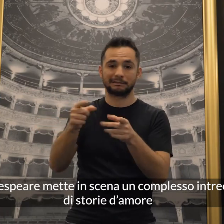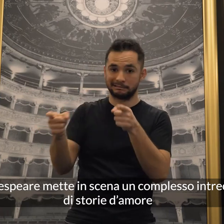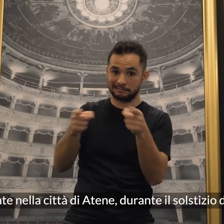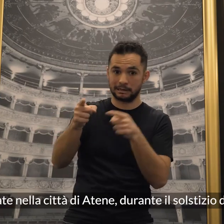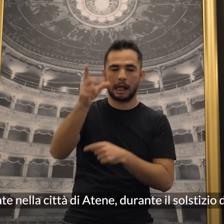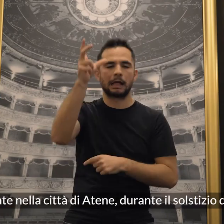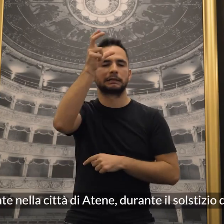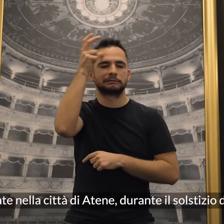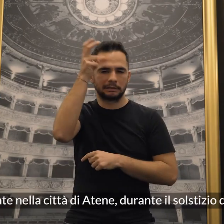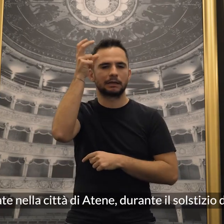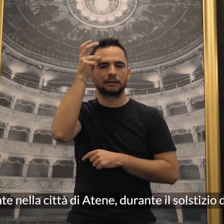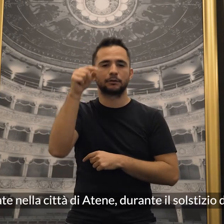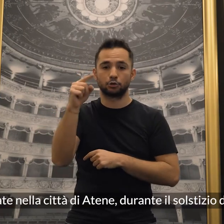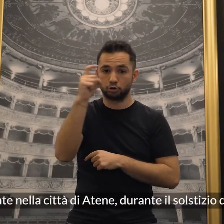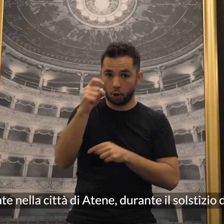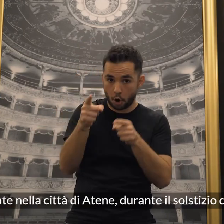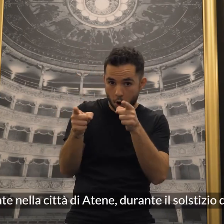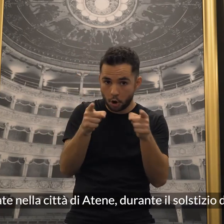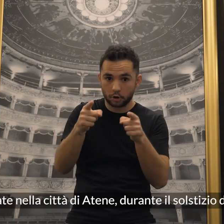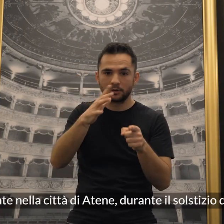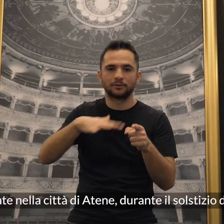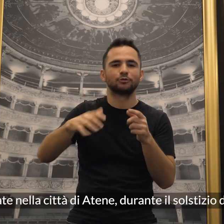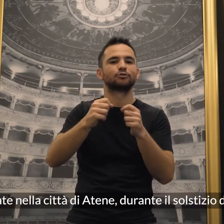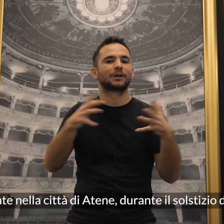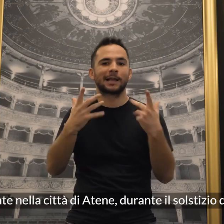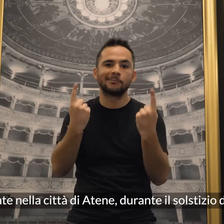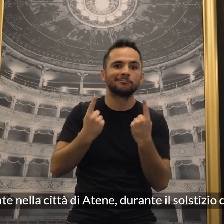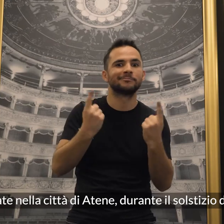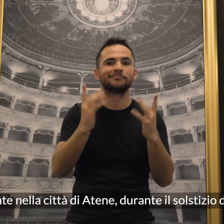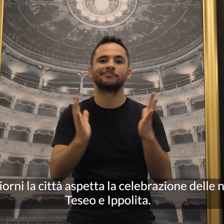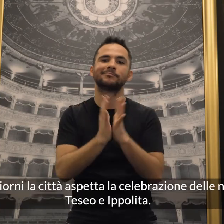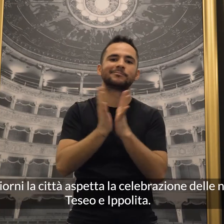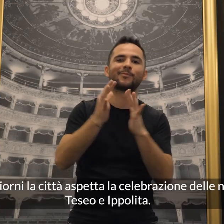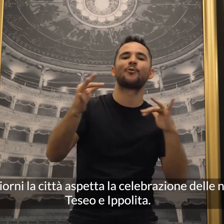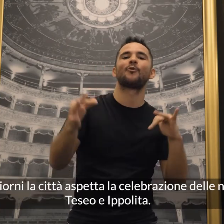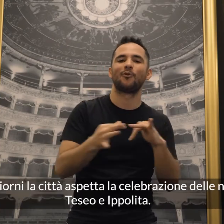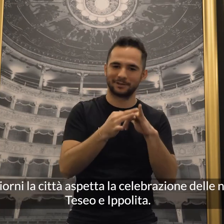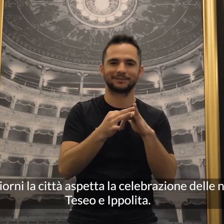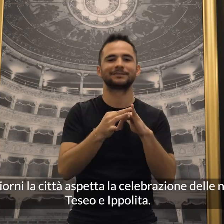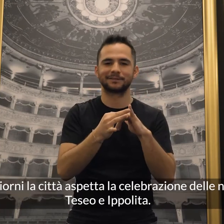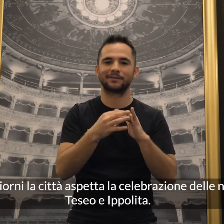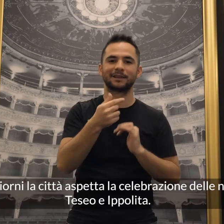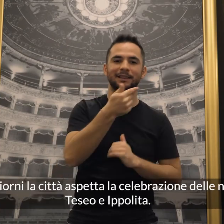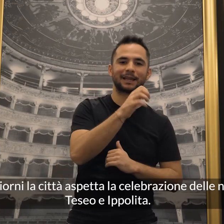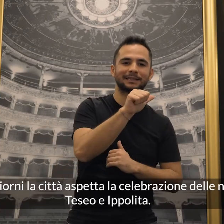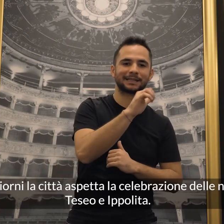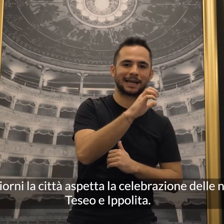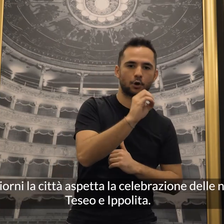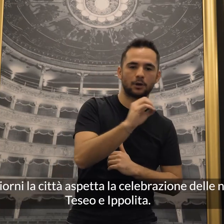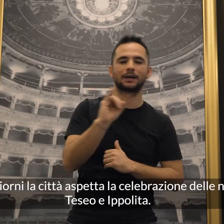ambientate nella città di Atene durante il solstizio d'estate. In quei giorni la città aspetta la celebrazione delle